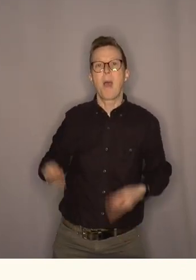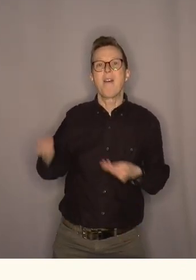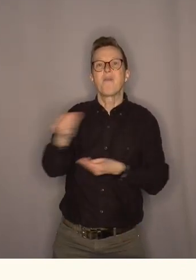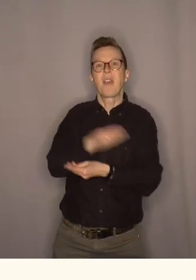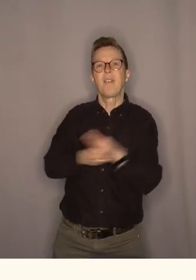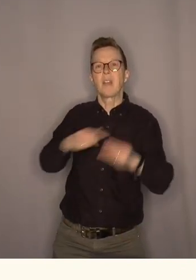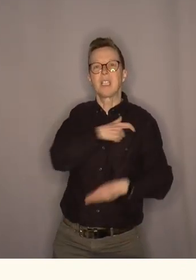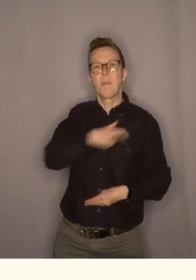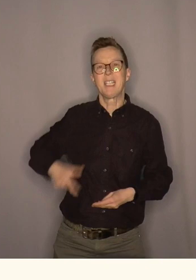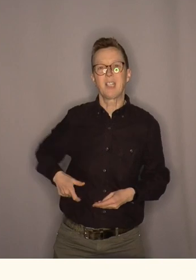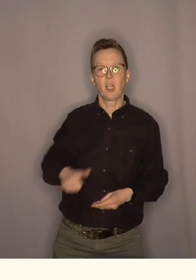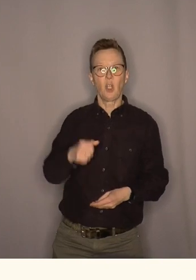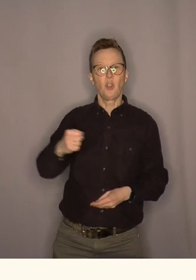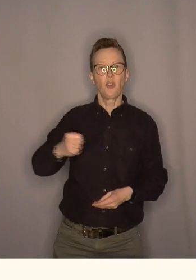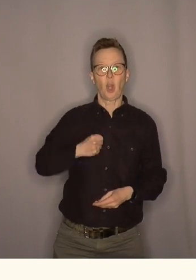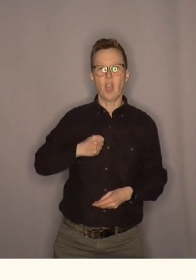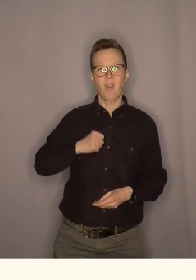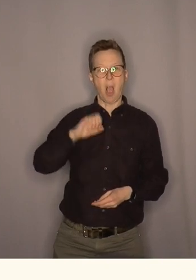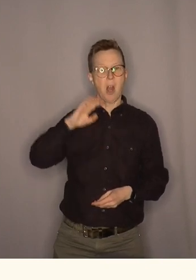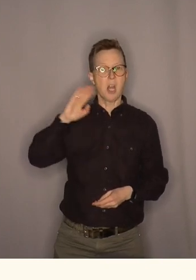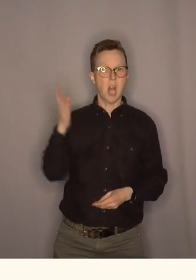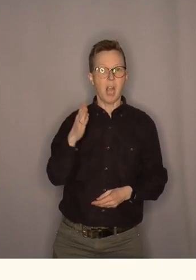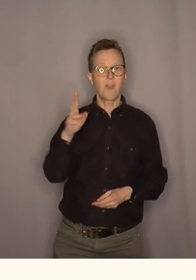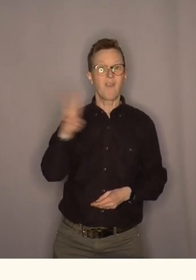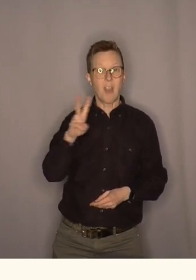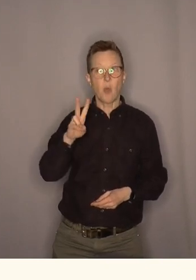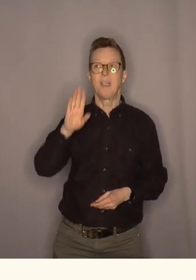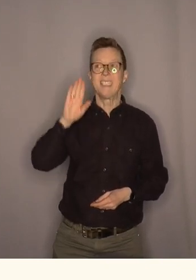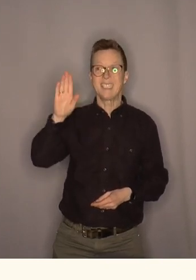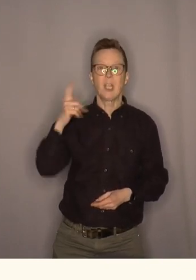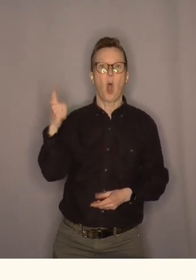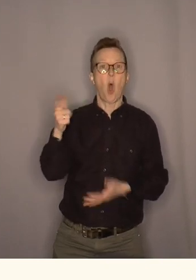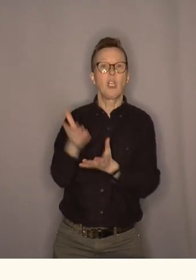finansminister Rygve Slagsvold Vedum og hans svære oljefond.